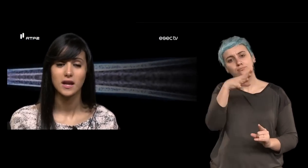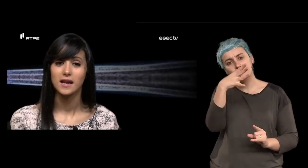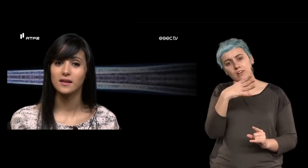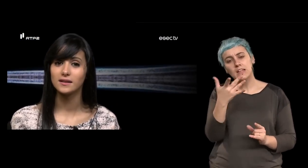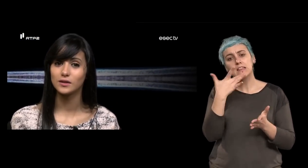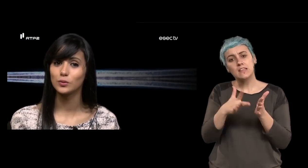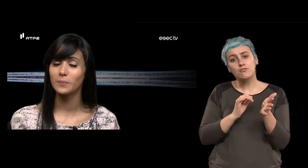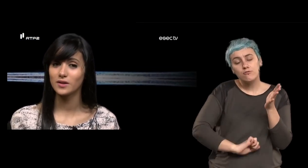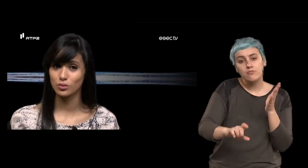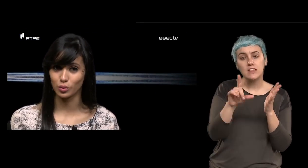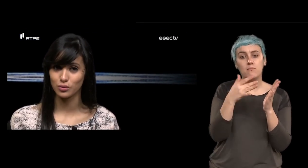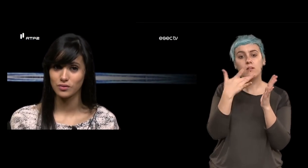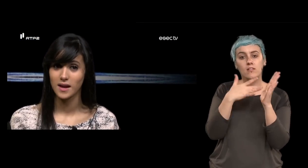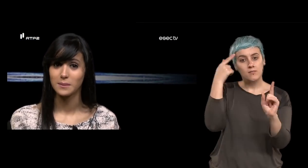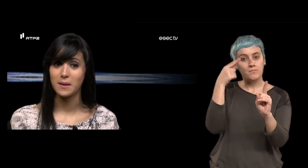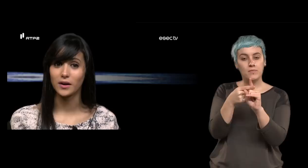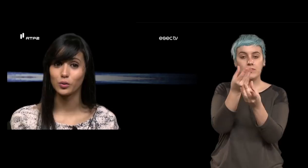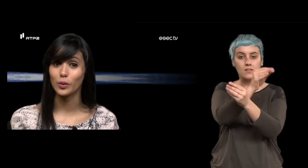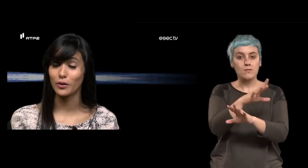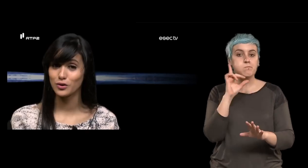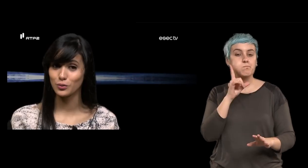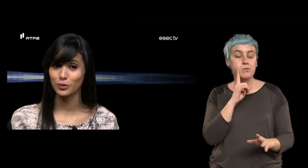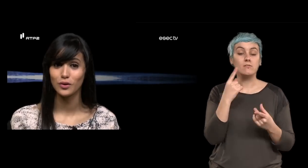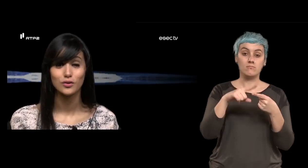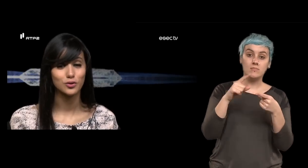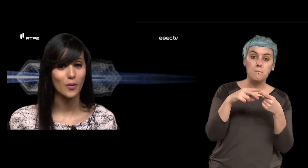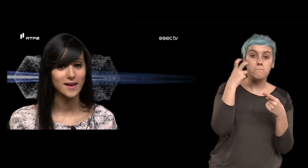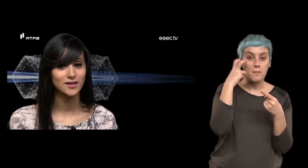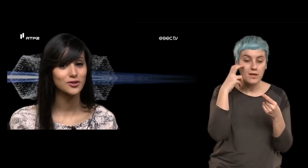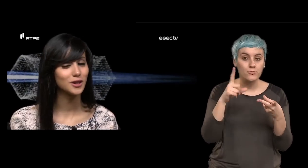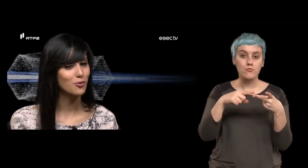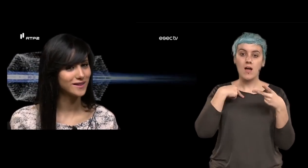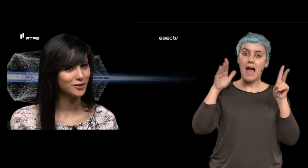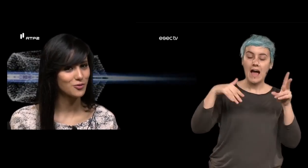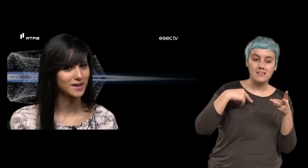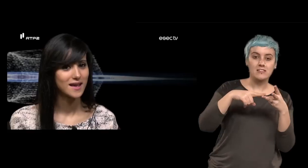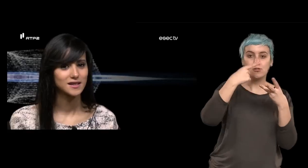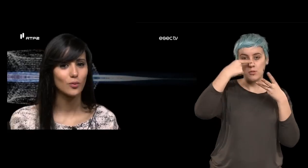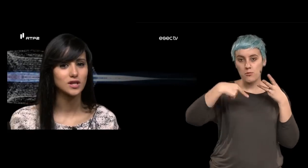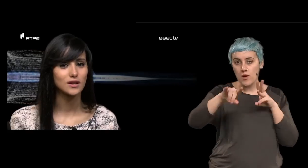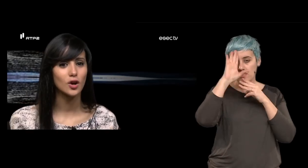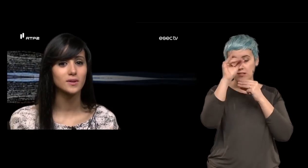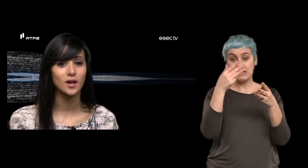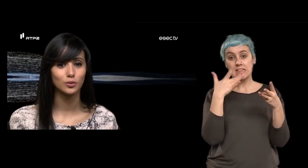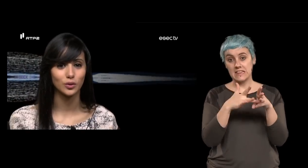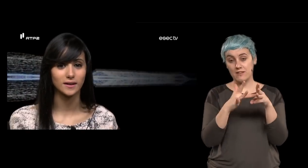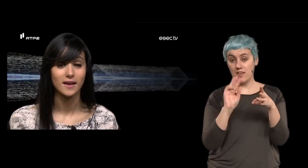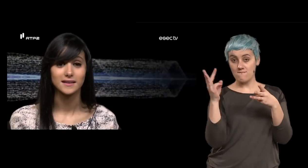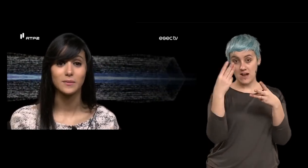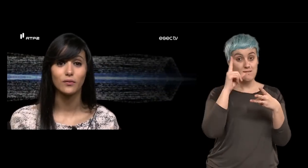e da literatura para surdos. Mamadou o Herói Surdo, Sou Asas e Luanda Lua são as três obras da autora, que também